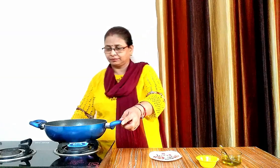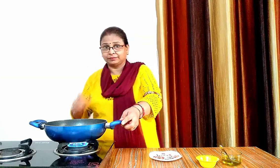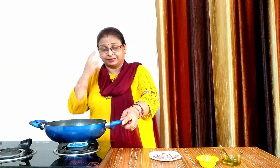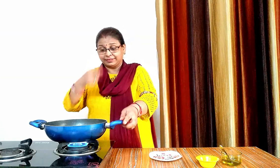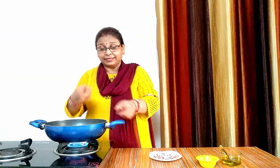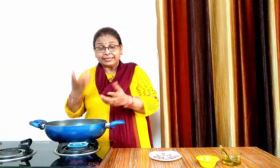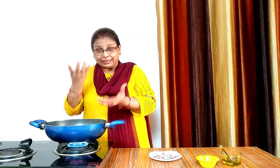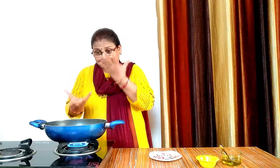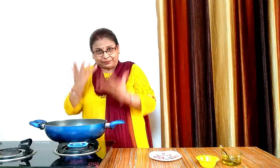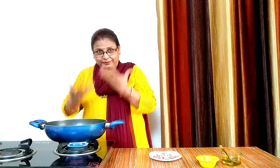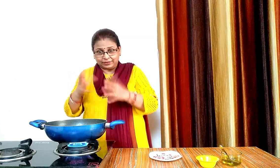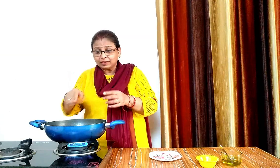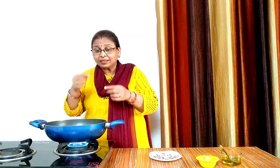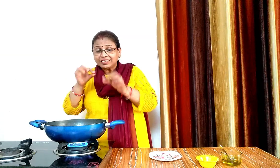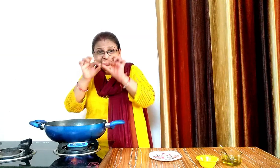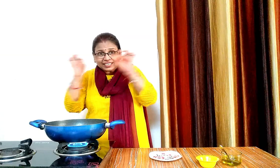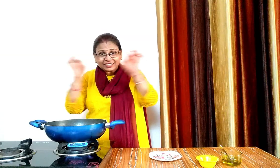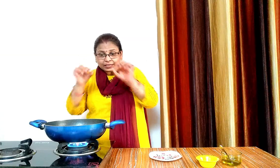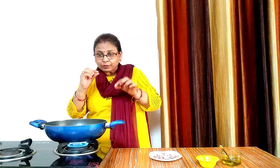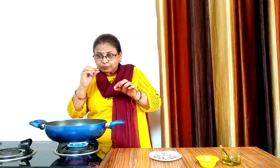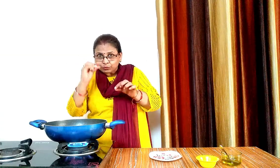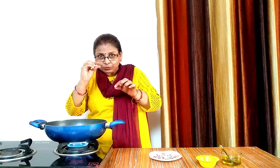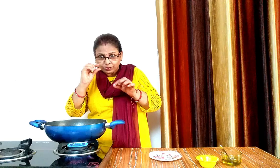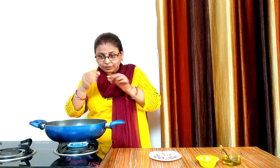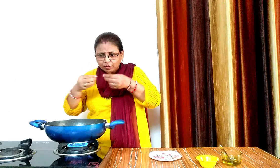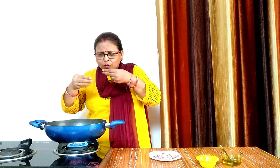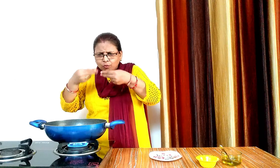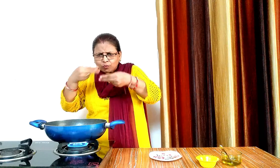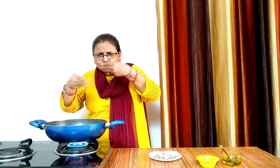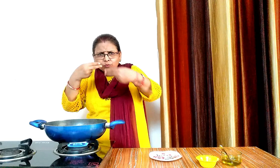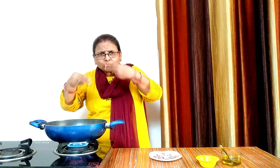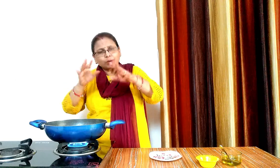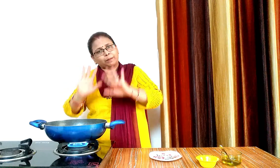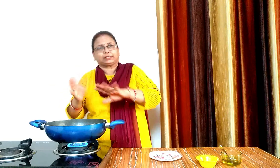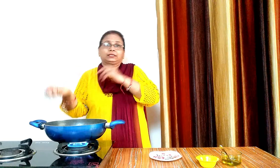ध्यान रहे हम noodles को जादा नहीं पकाएंगे जब noodles हलके बॉल हो जाए तभी रेनकाल लेंगे